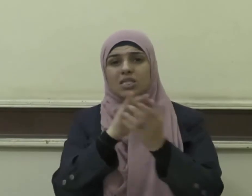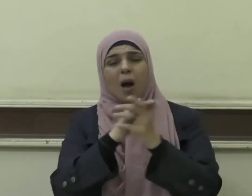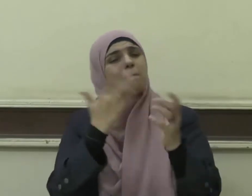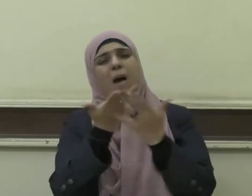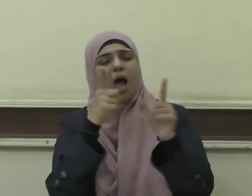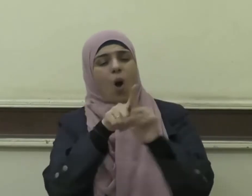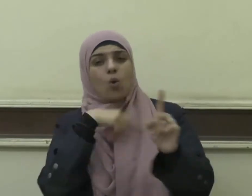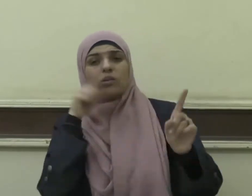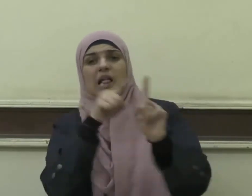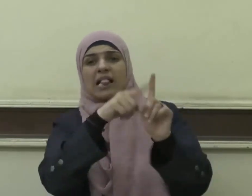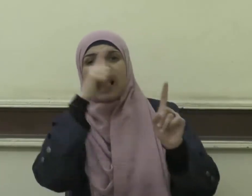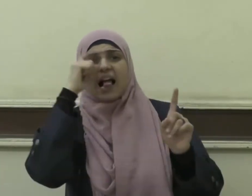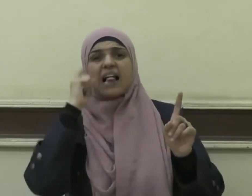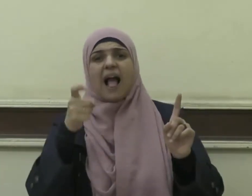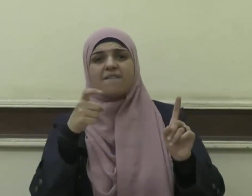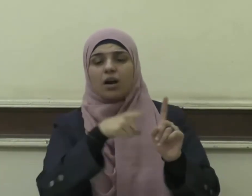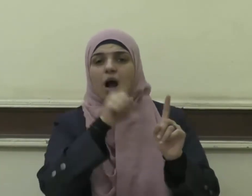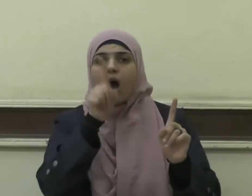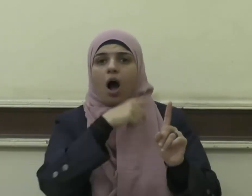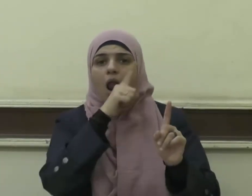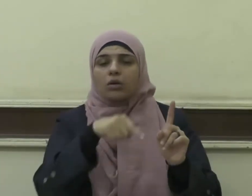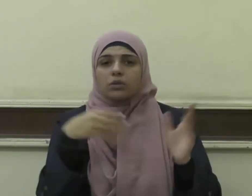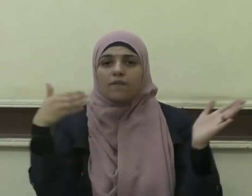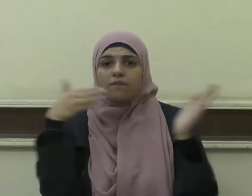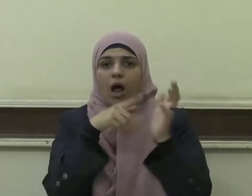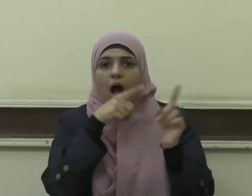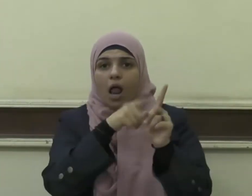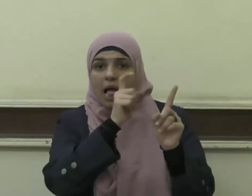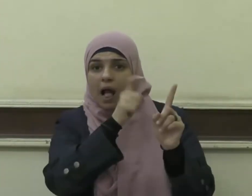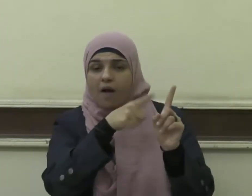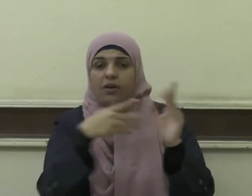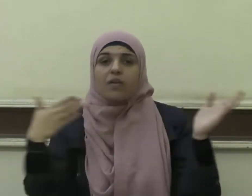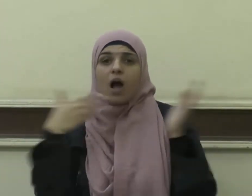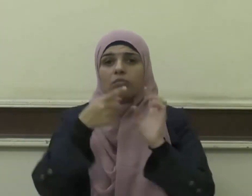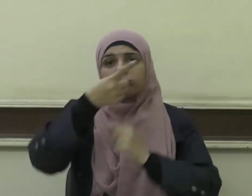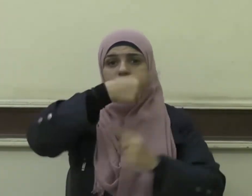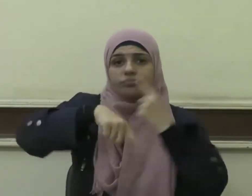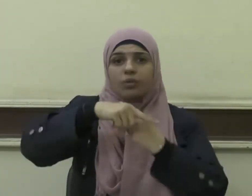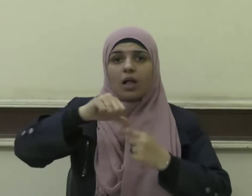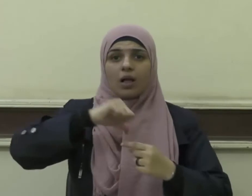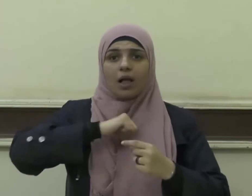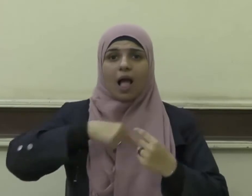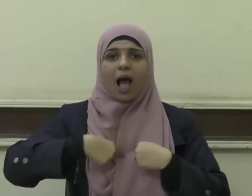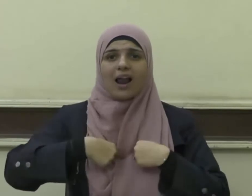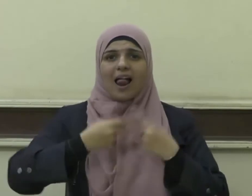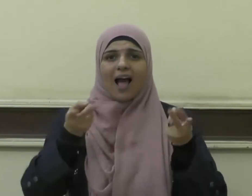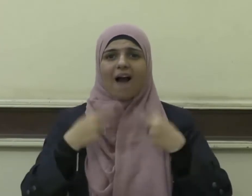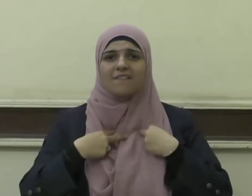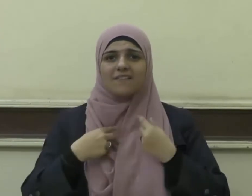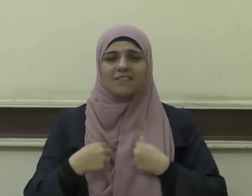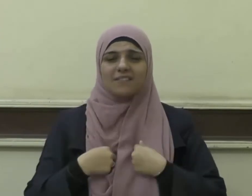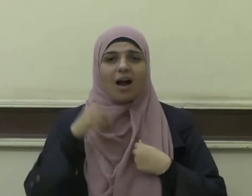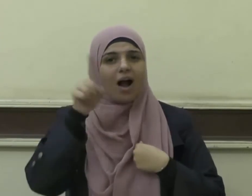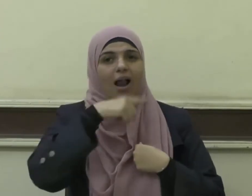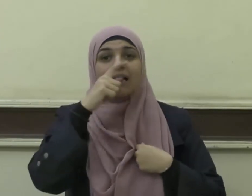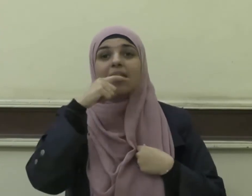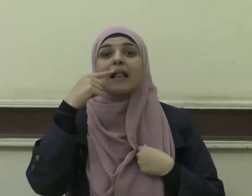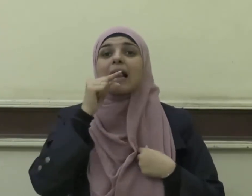فقد باء بها أحدهما إن كان كما قال وإلا رجعت عليه لقد